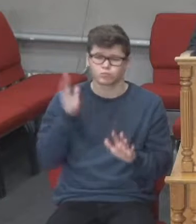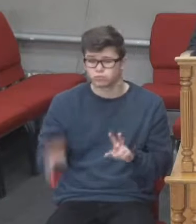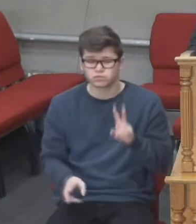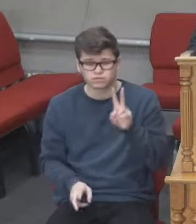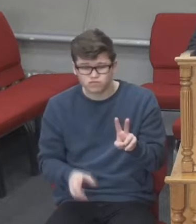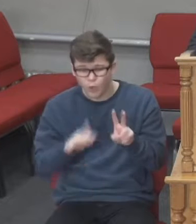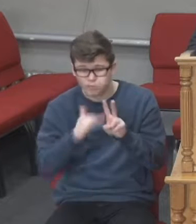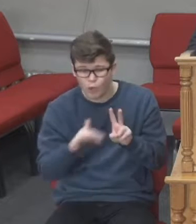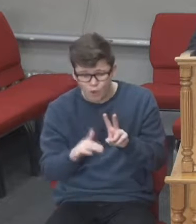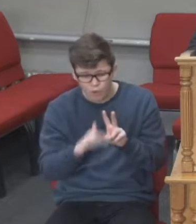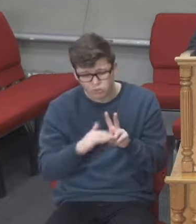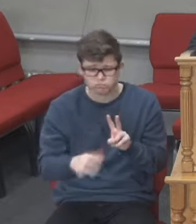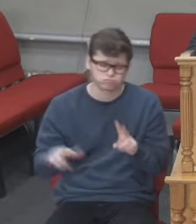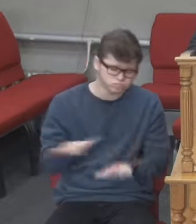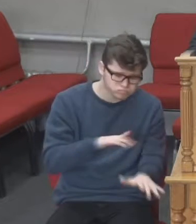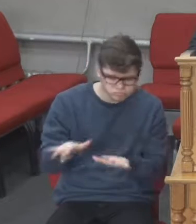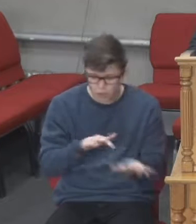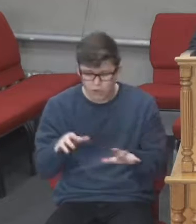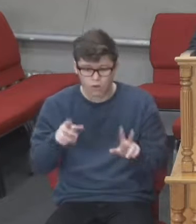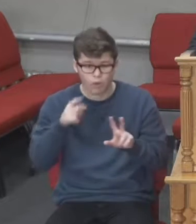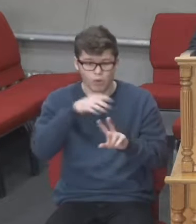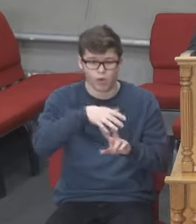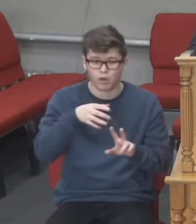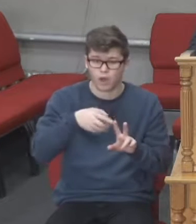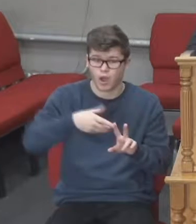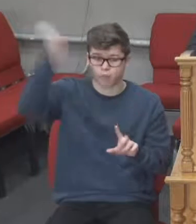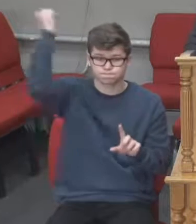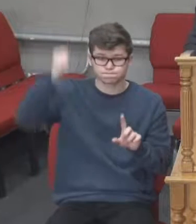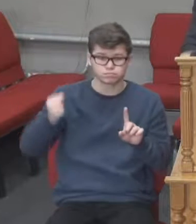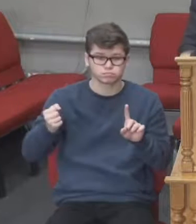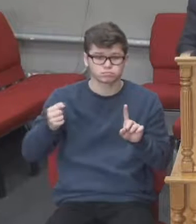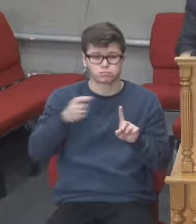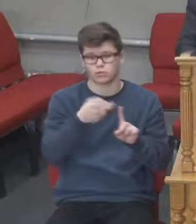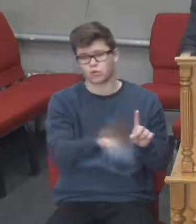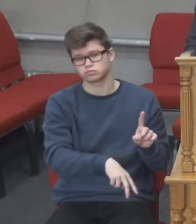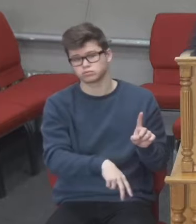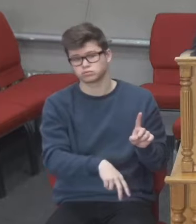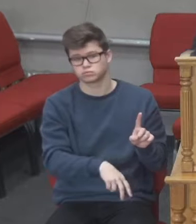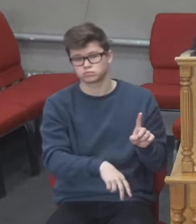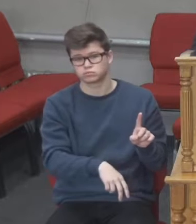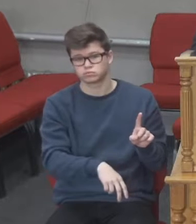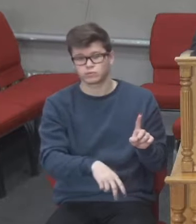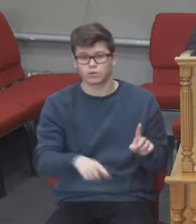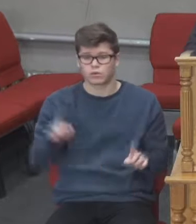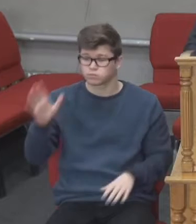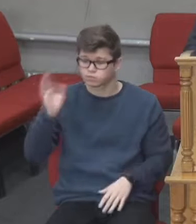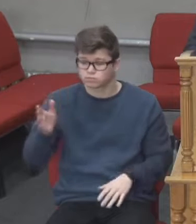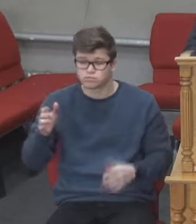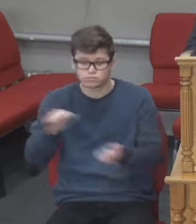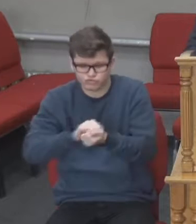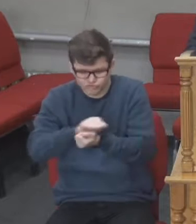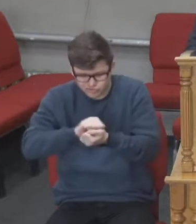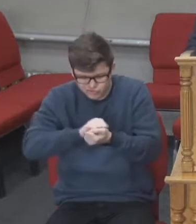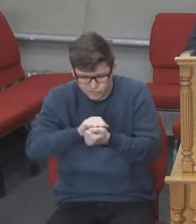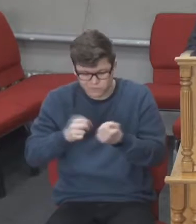полі тоді. Один візьметься, а другий полишиться. Дві будуть молоти на жорнах. Одна візьметься, а